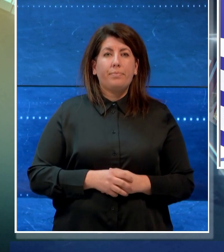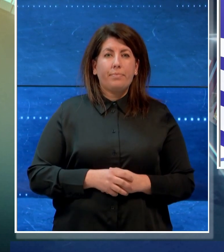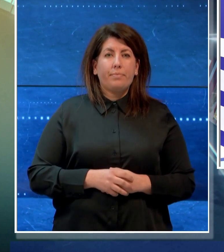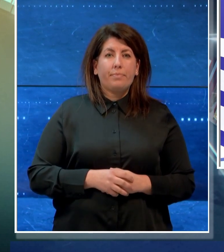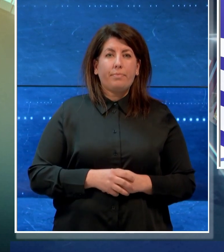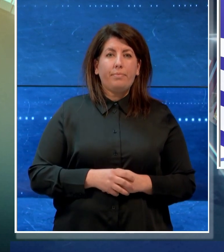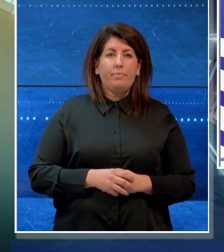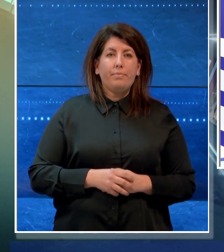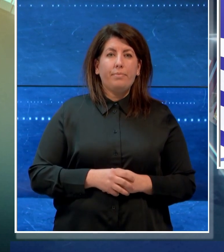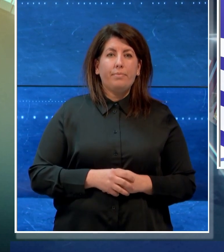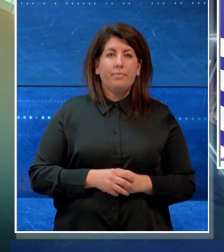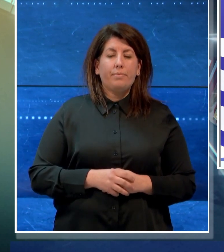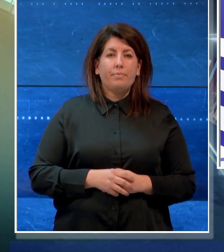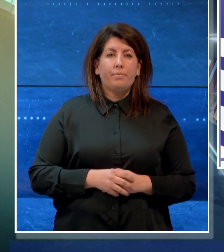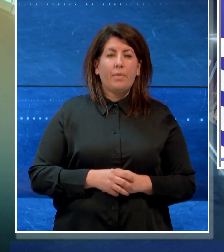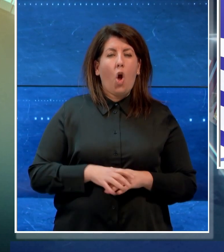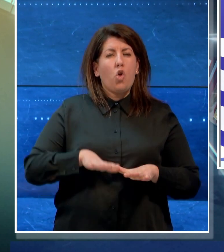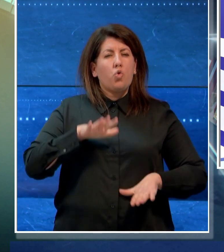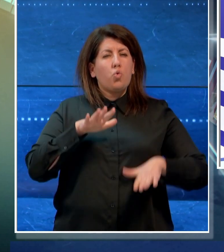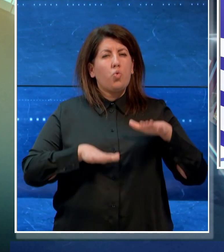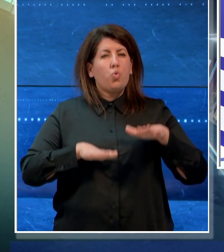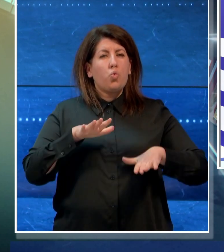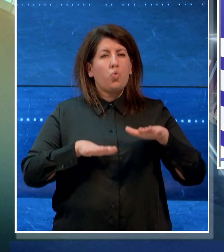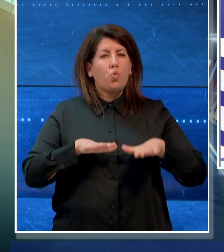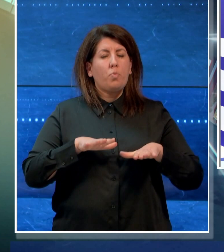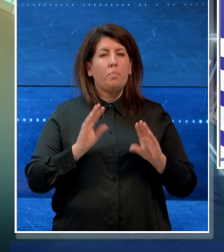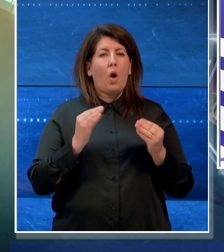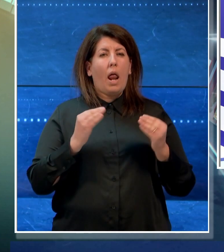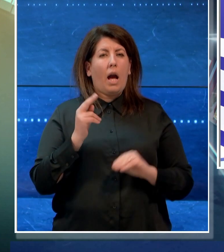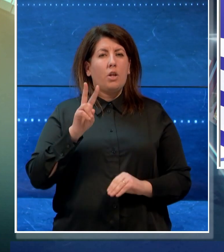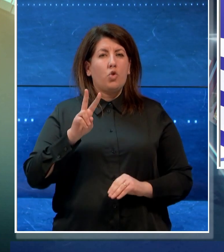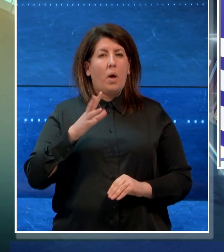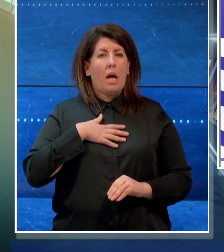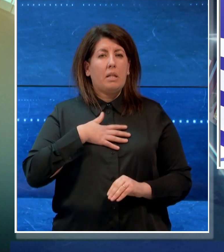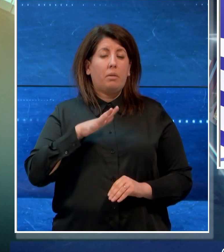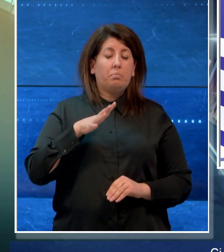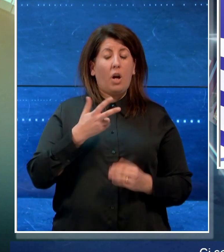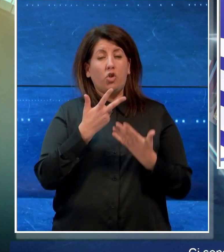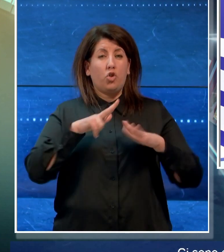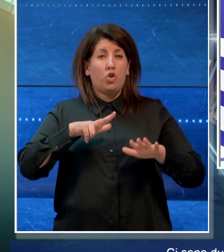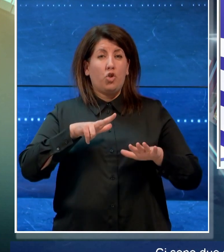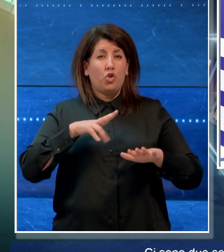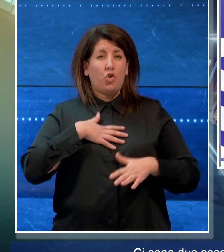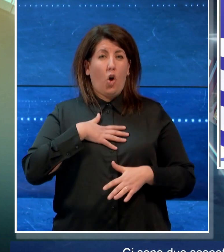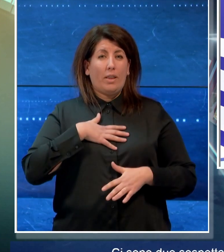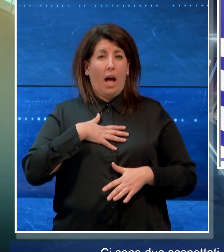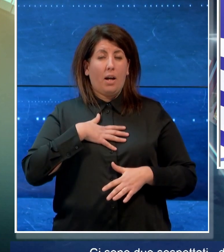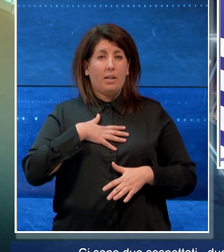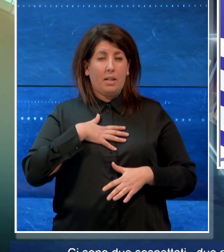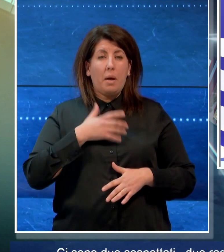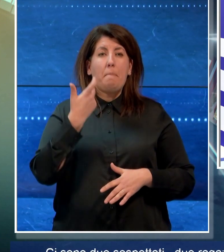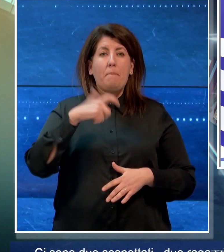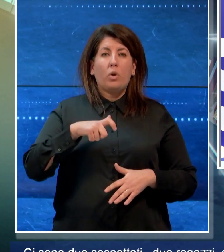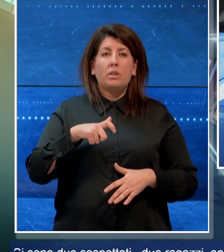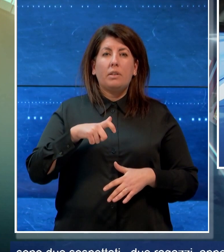Ci sono due sospettati, due ragazzi appena maggiorenni per la sparatoria avvenuta